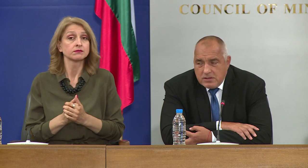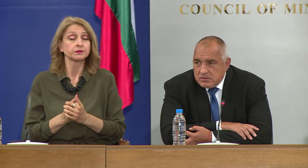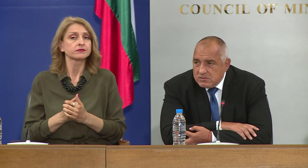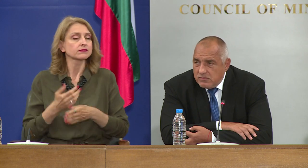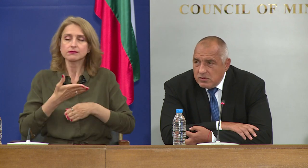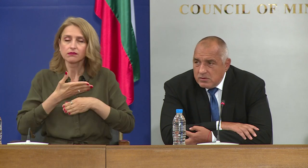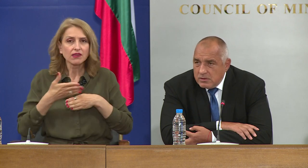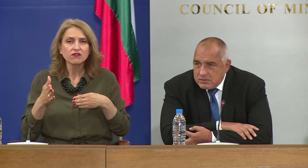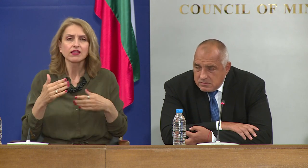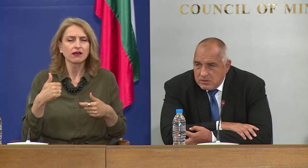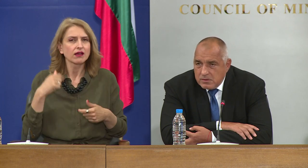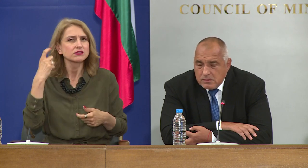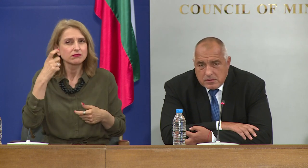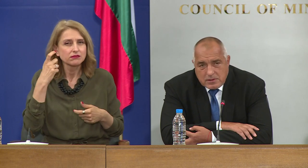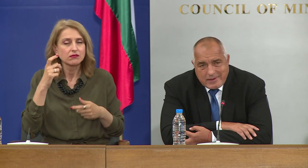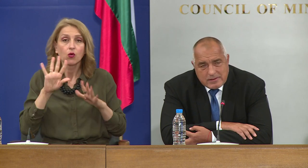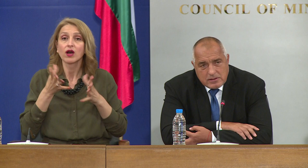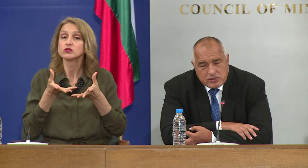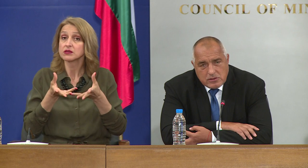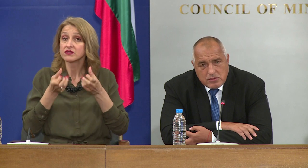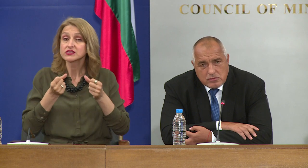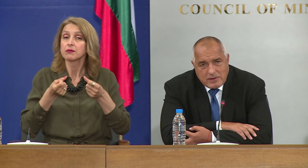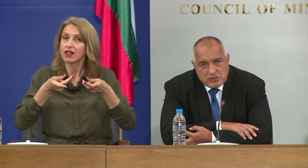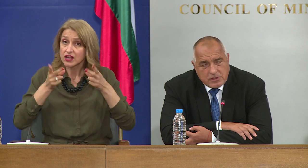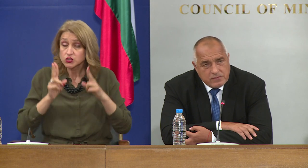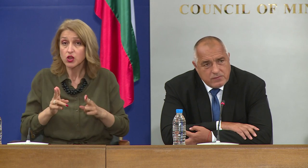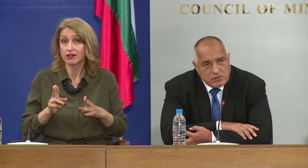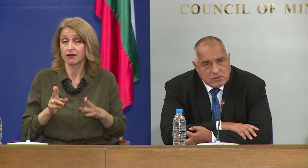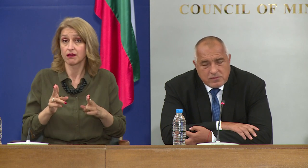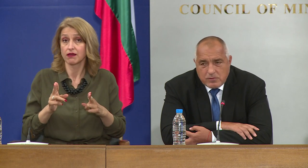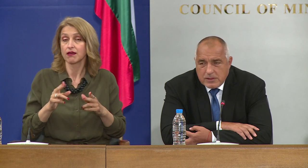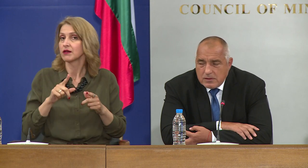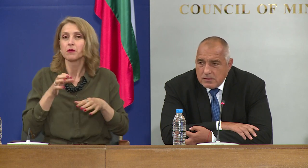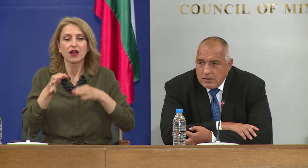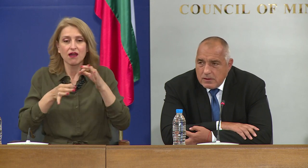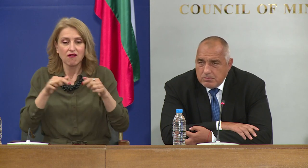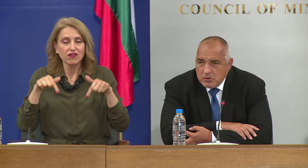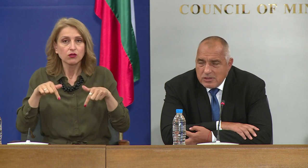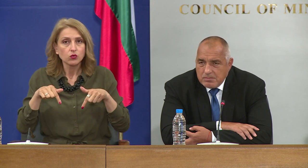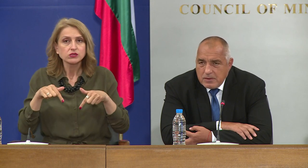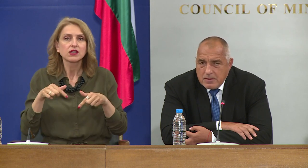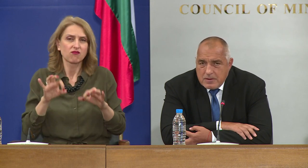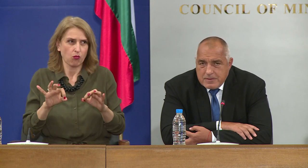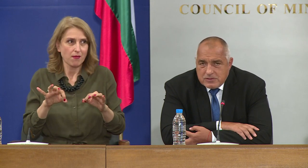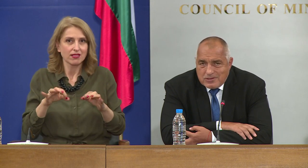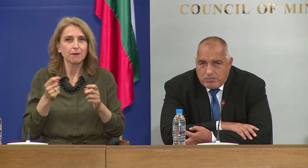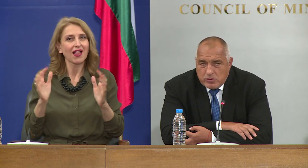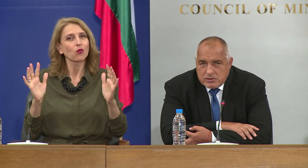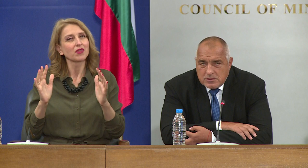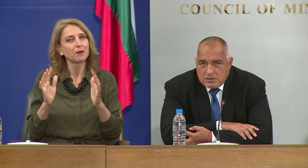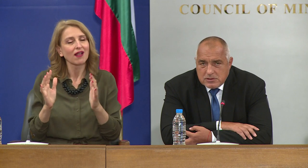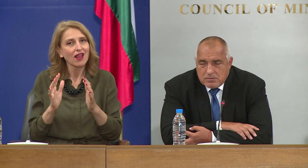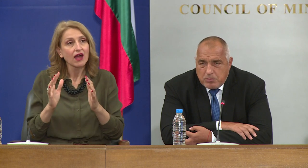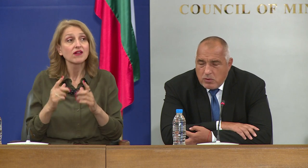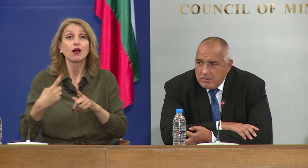винаги съм се водил, когато съм взимал крайните решения от това, че вируса в момента е по-слаб, че